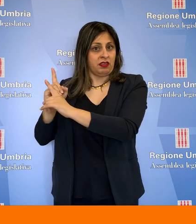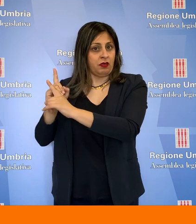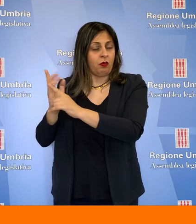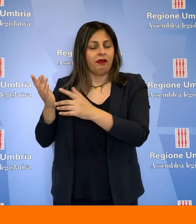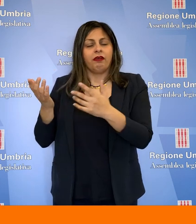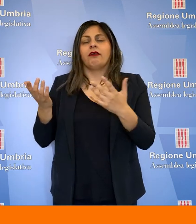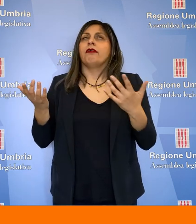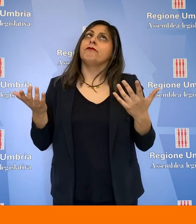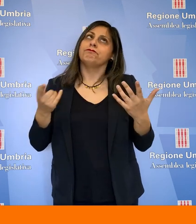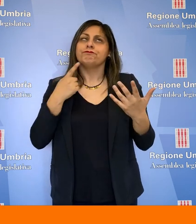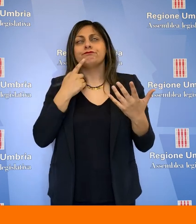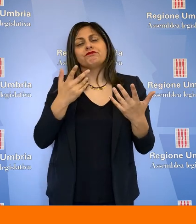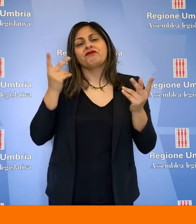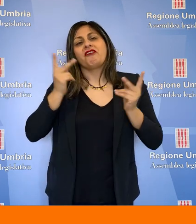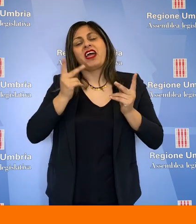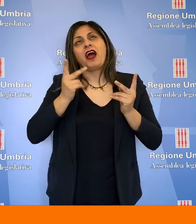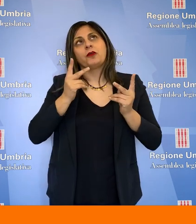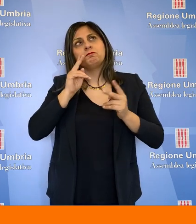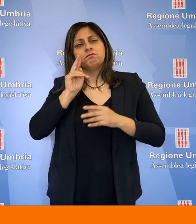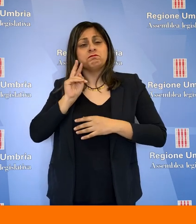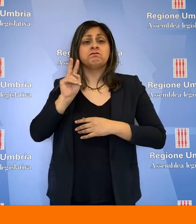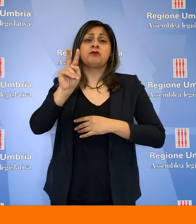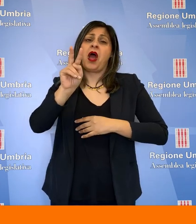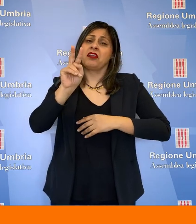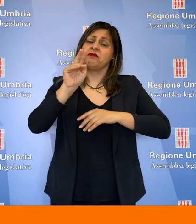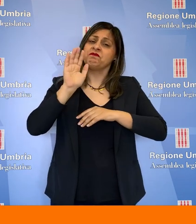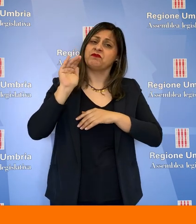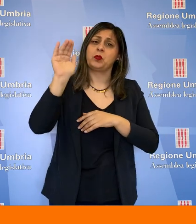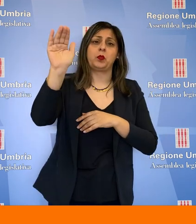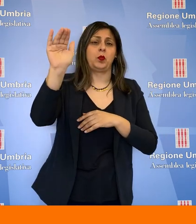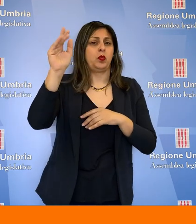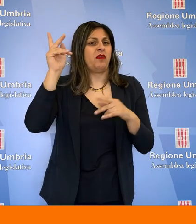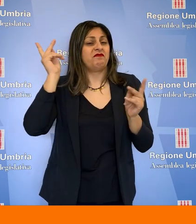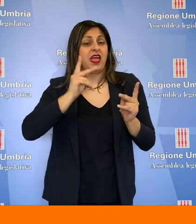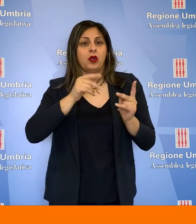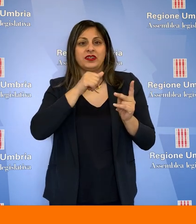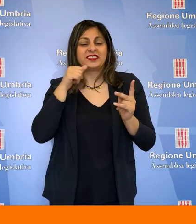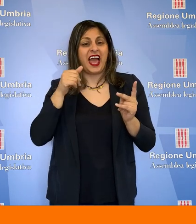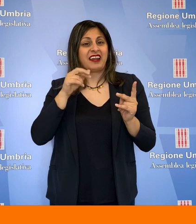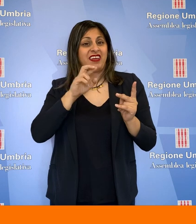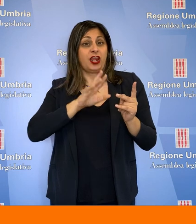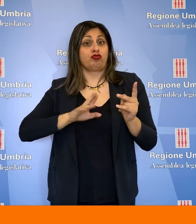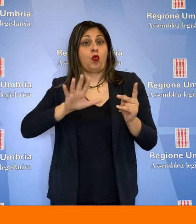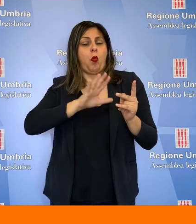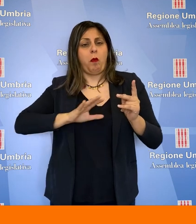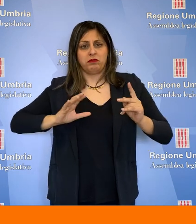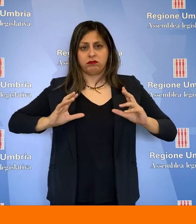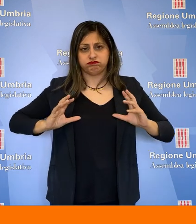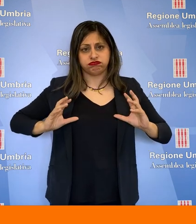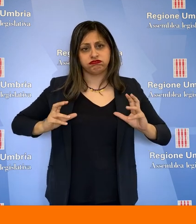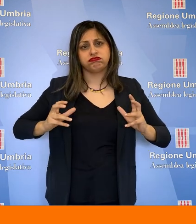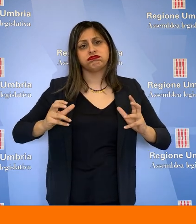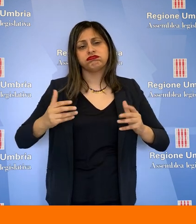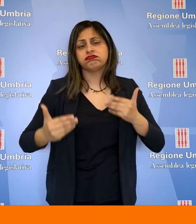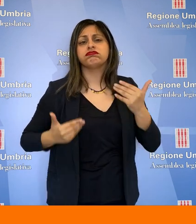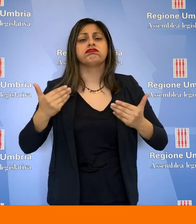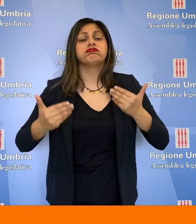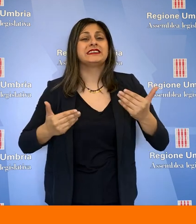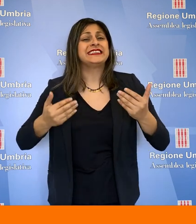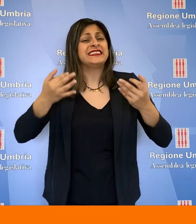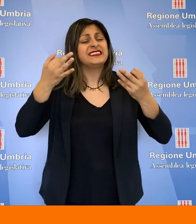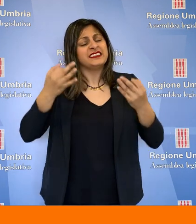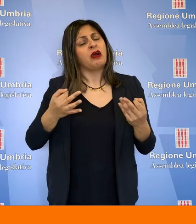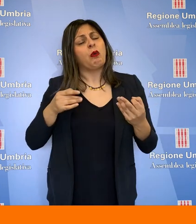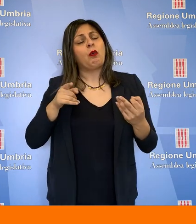europea. Diciamo che è veramente uno sguardo verso il futuro per far ripartire una nostra regione che